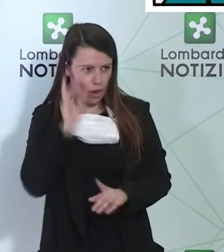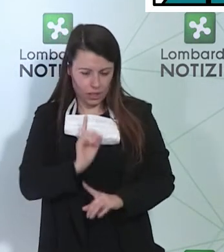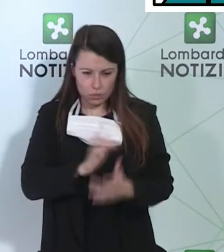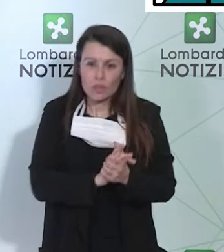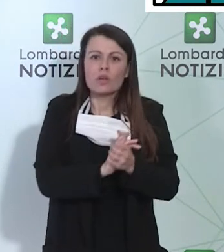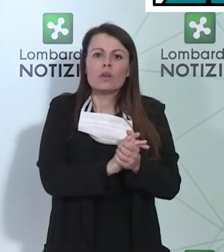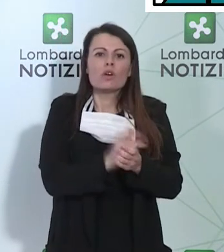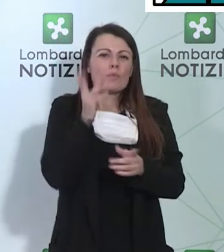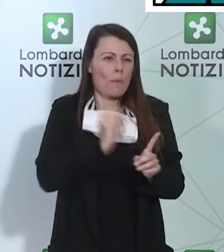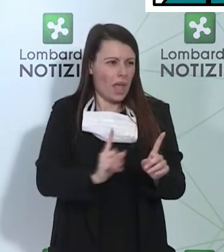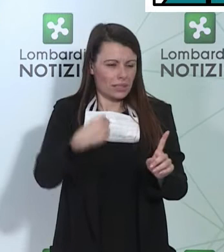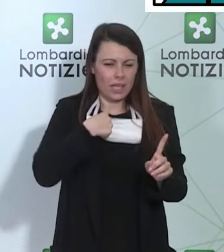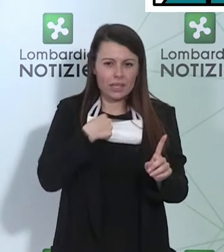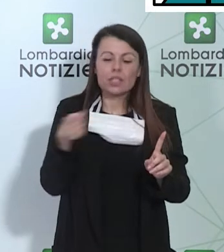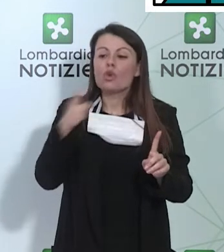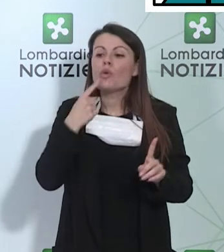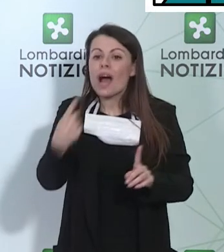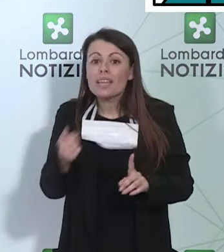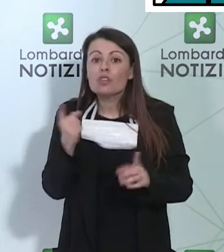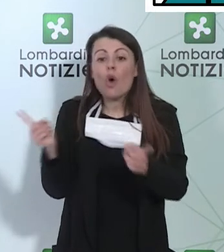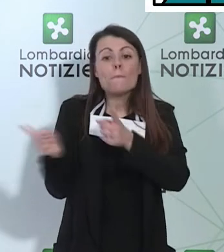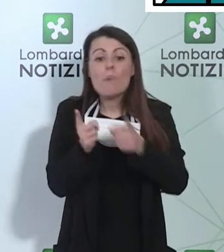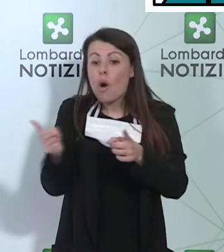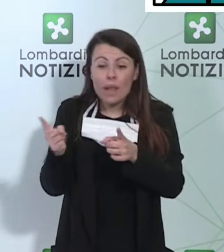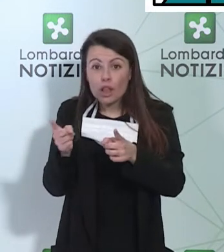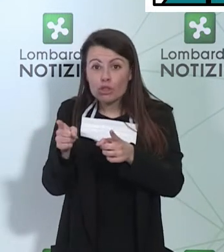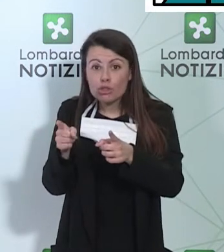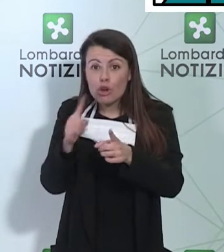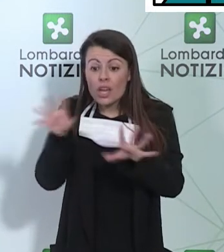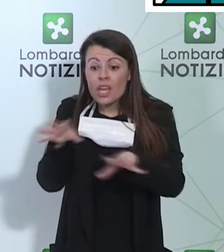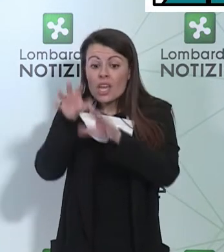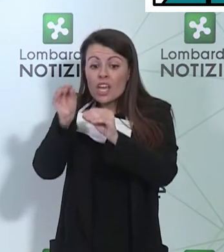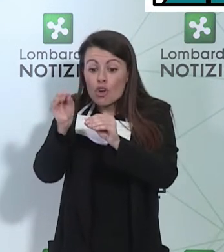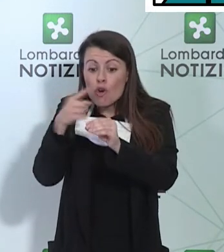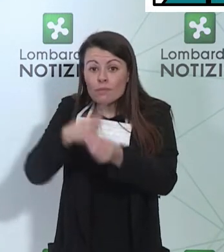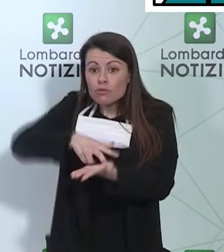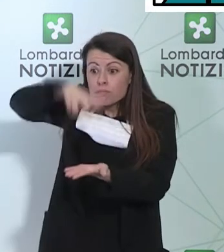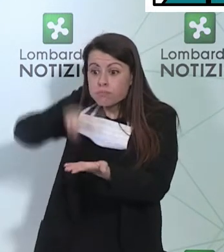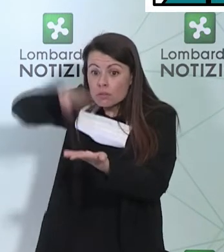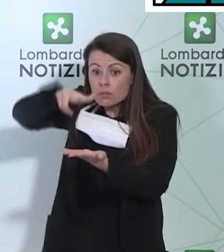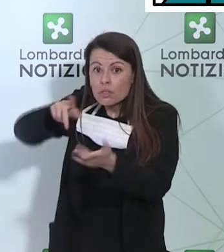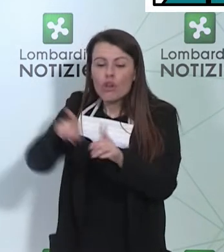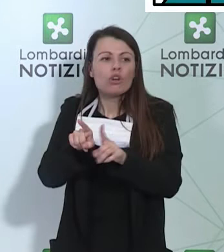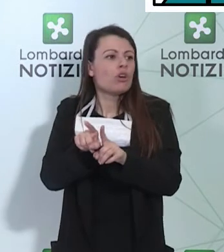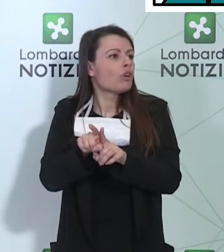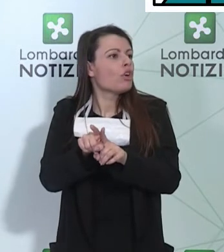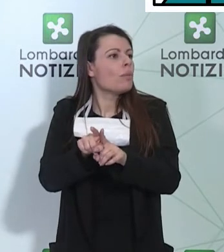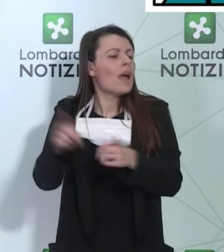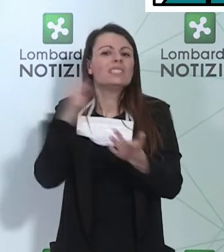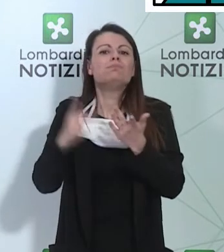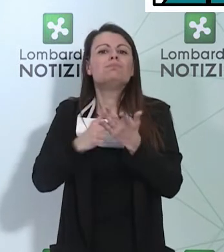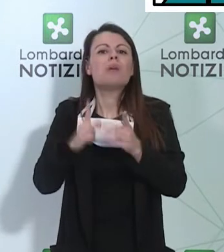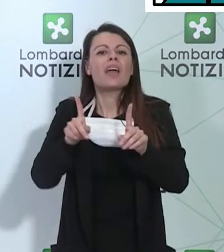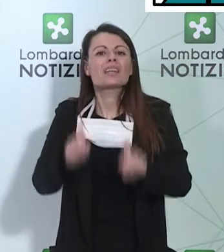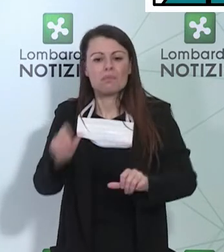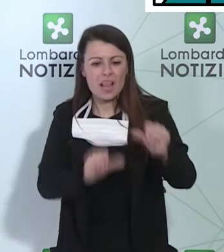momento in cui saranno validati, saranno sottoposti alle stesse analisi, alle stesse sperimentazioni